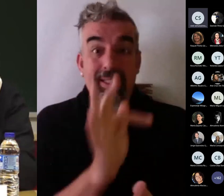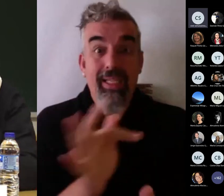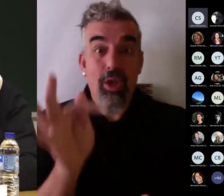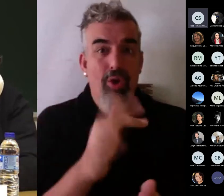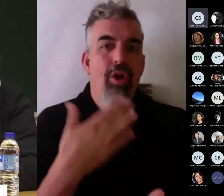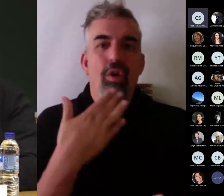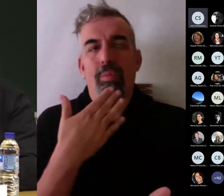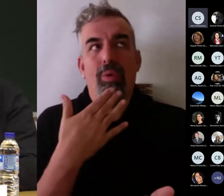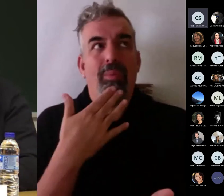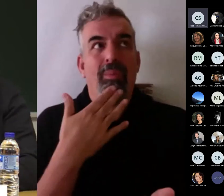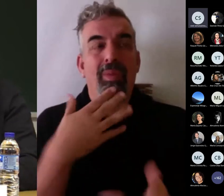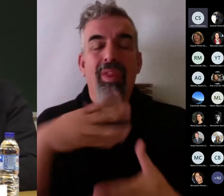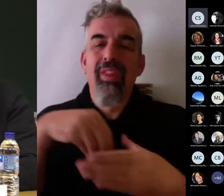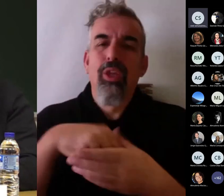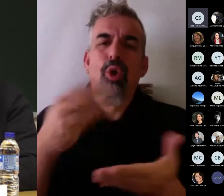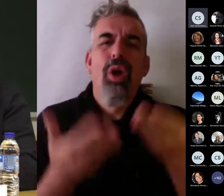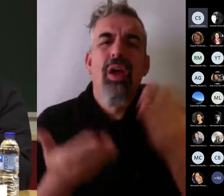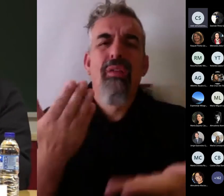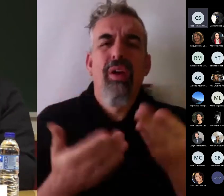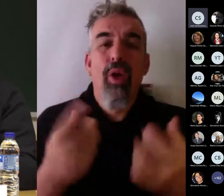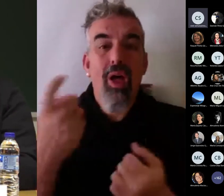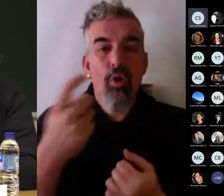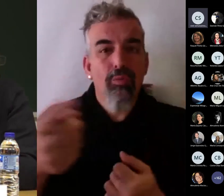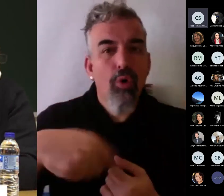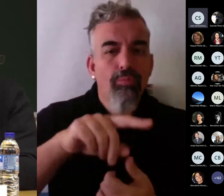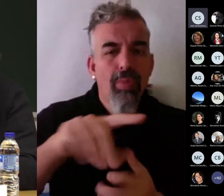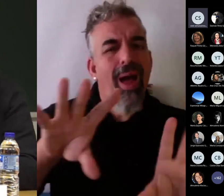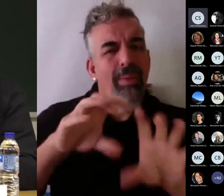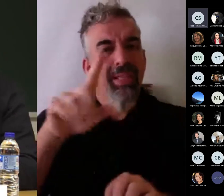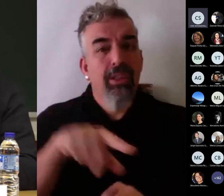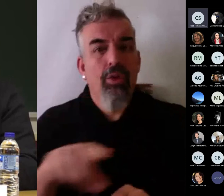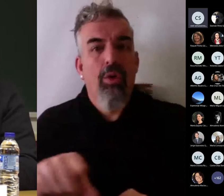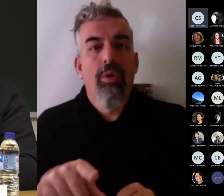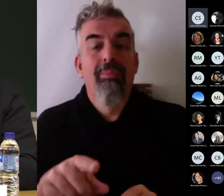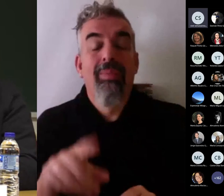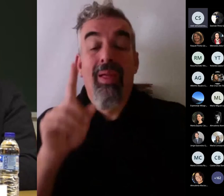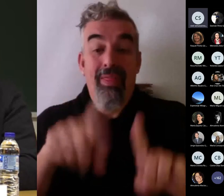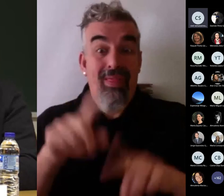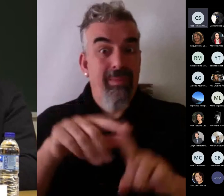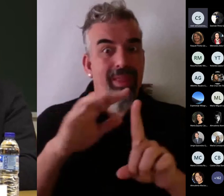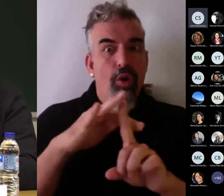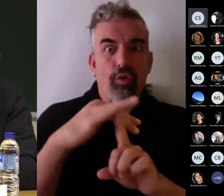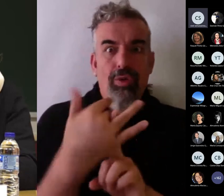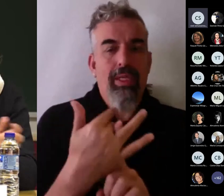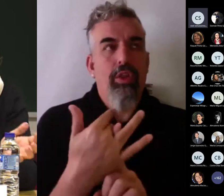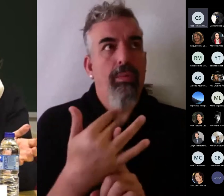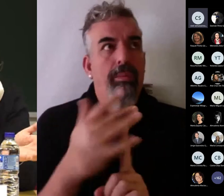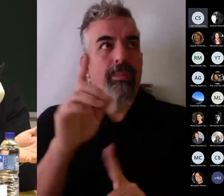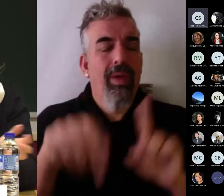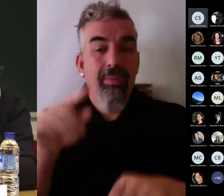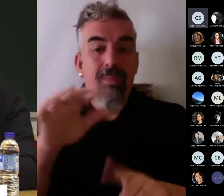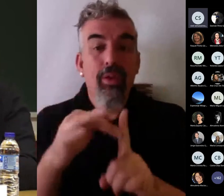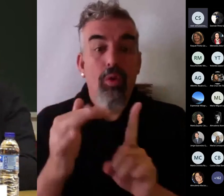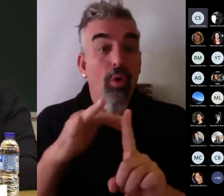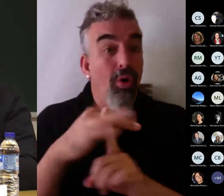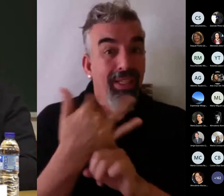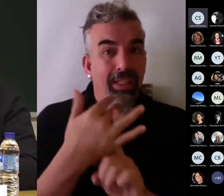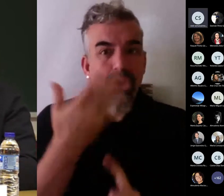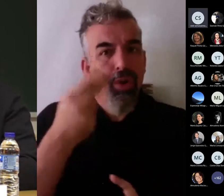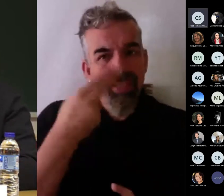evalúa, como decía César, memorísticamente cosas, y eso, según qué contextos, pues, es lo más interesante.